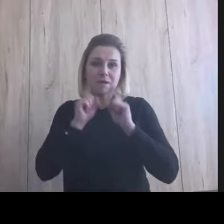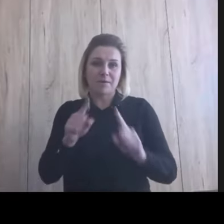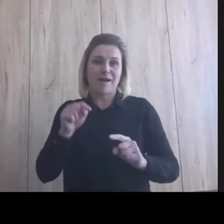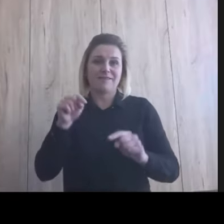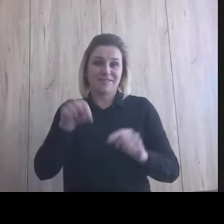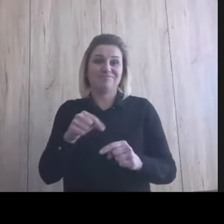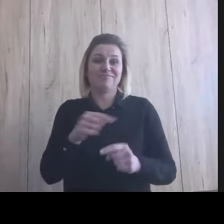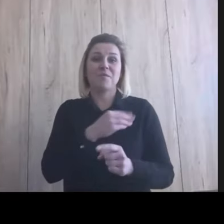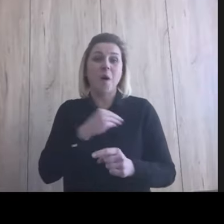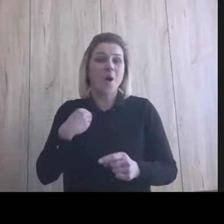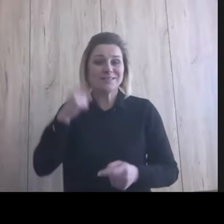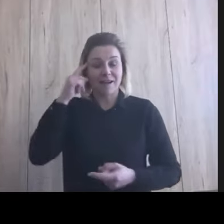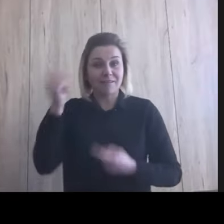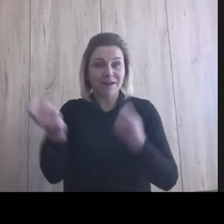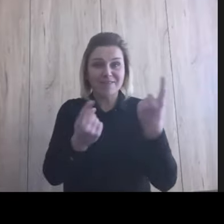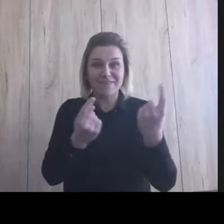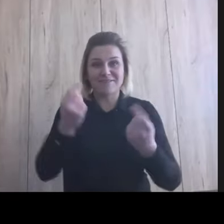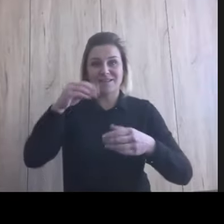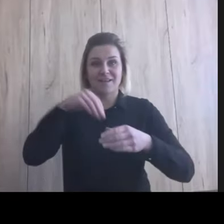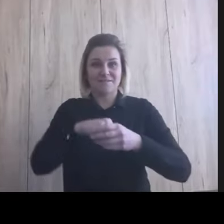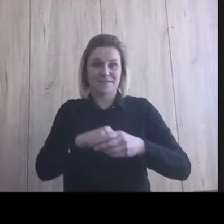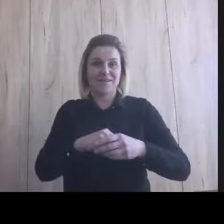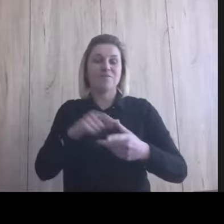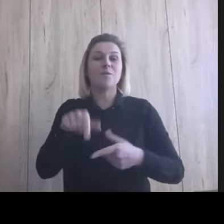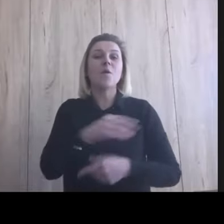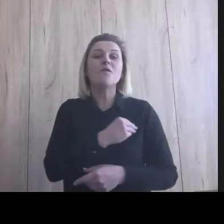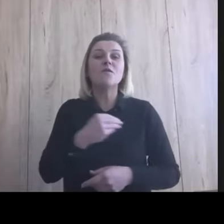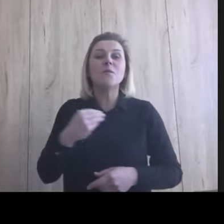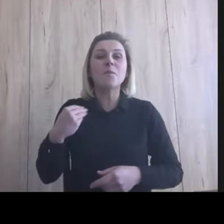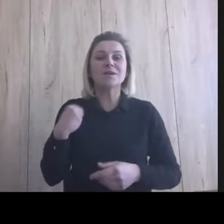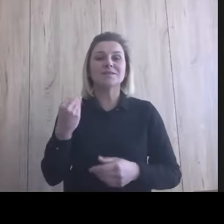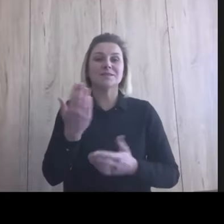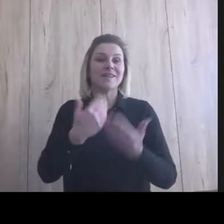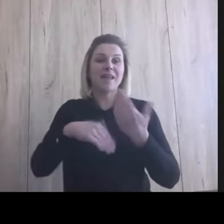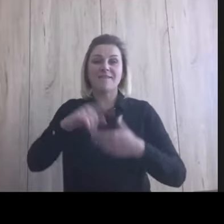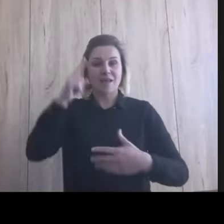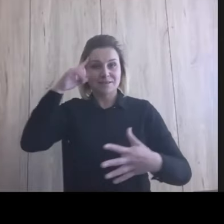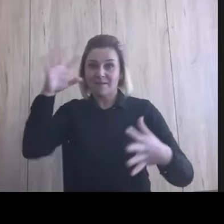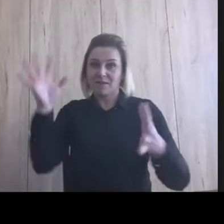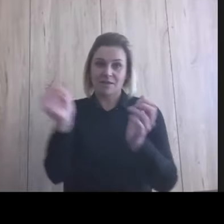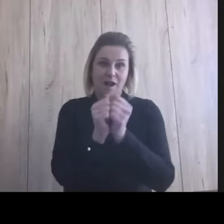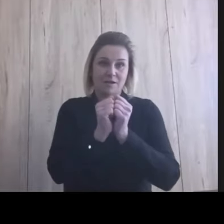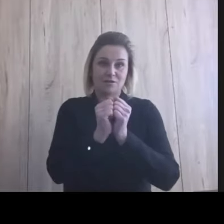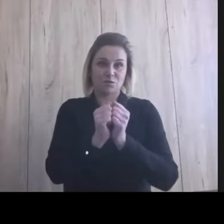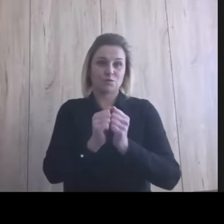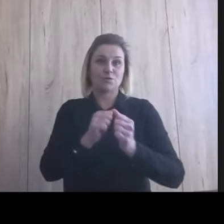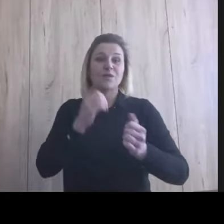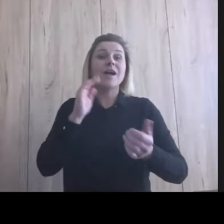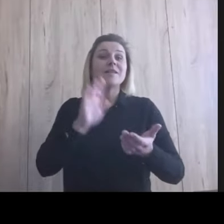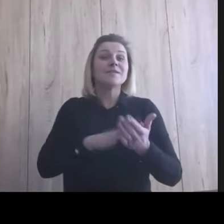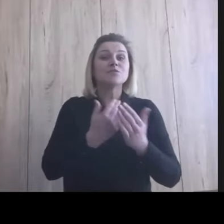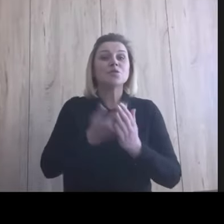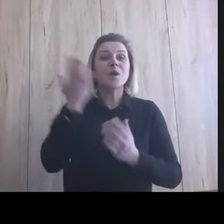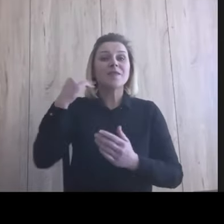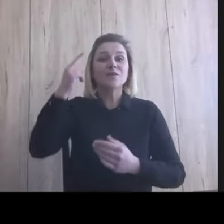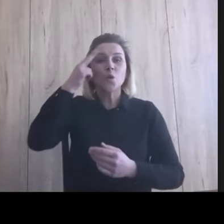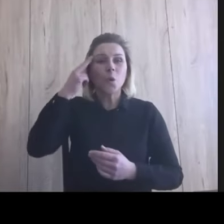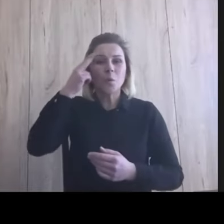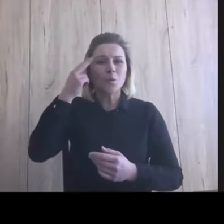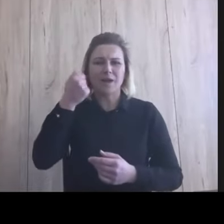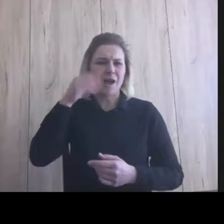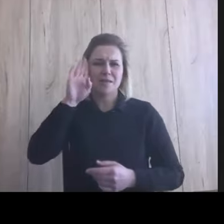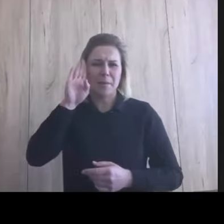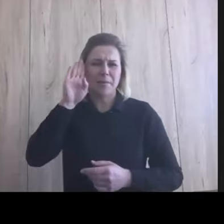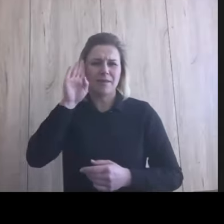narodem, nie bez powodu się mówi, że w Polsce jest najwięcej wynalazców, gdyby pozwolono za komunę, już nie pamiętam, jak się nazywał ten